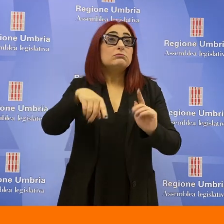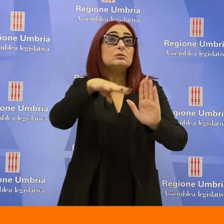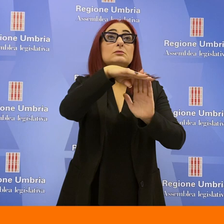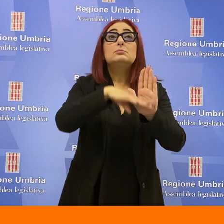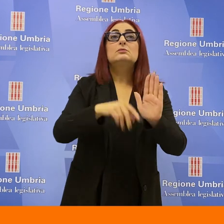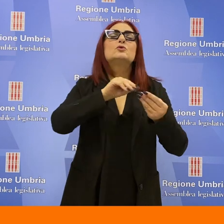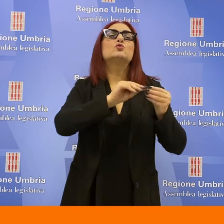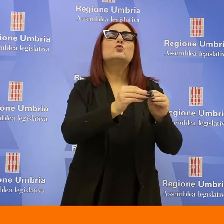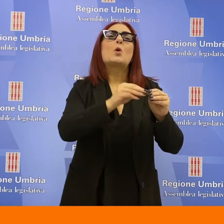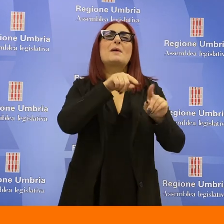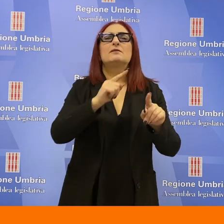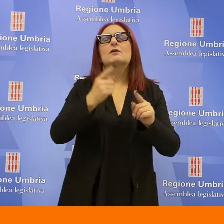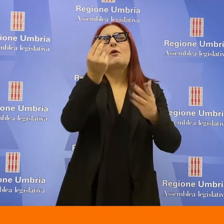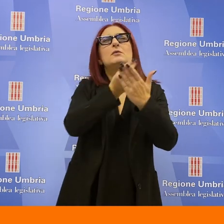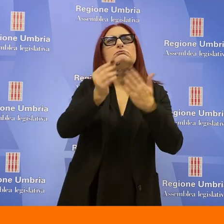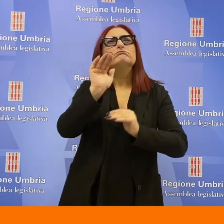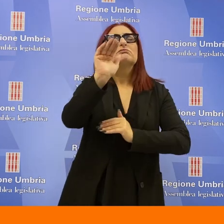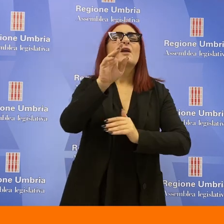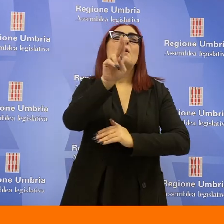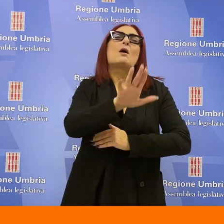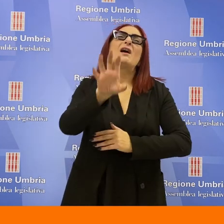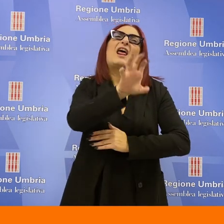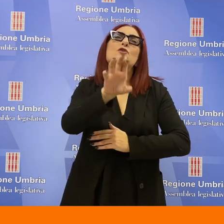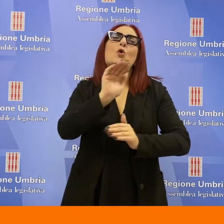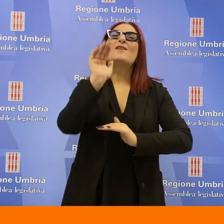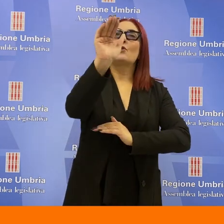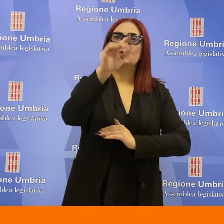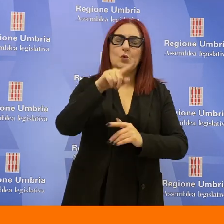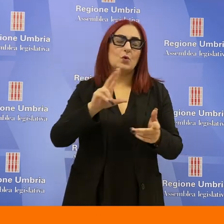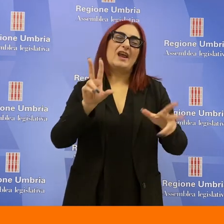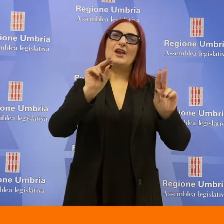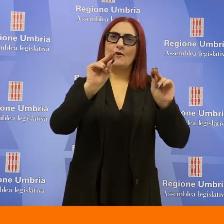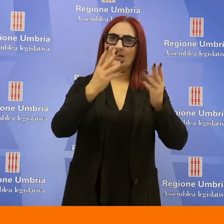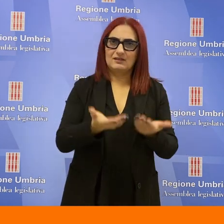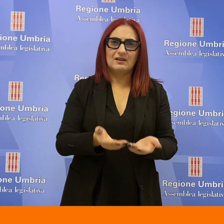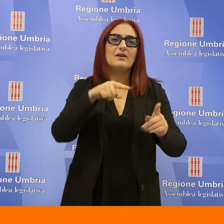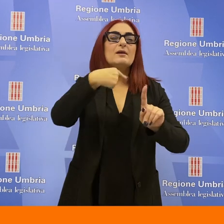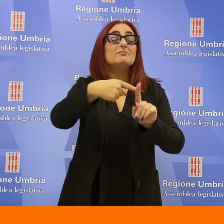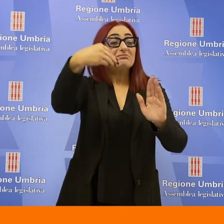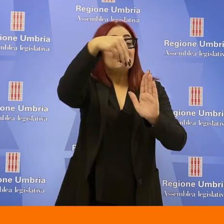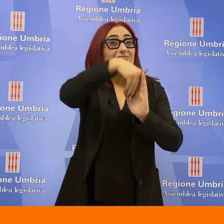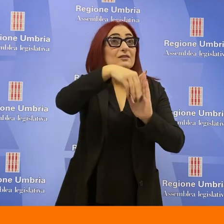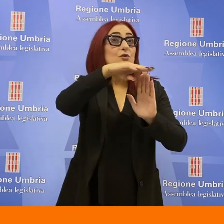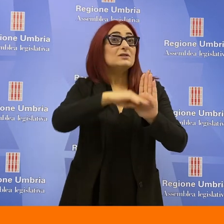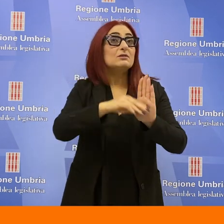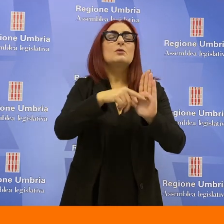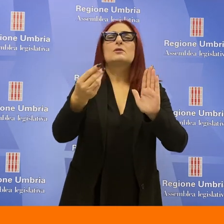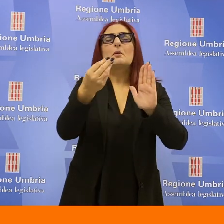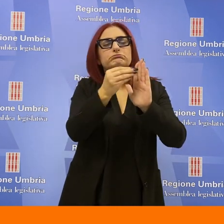il quale disegnare una regione innovativa all'interno del nuovo Statuto sono stati inclusi una serie anche di